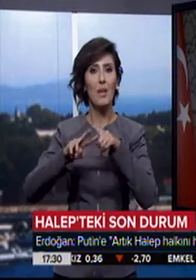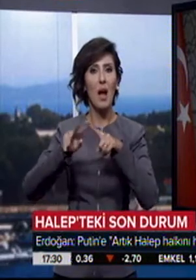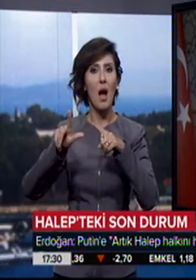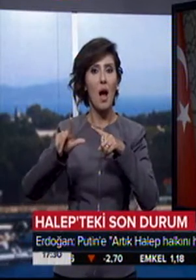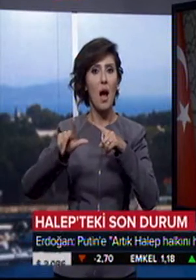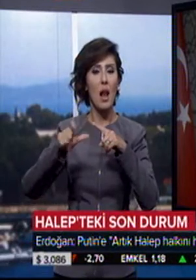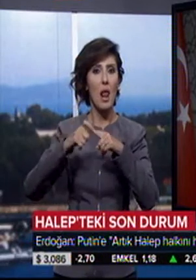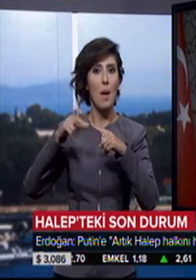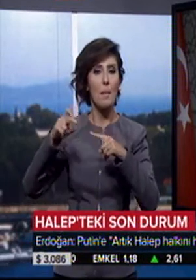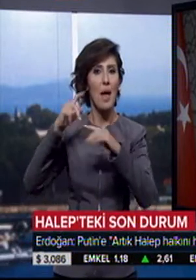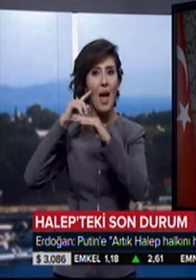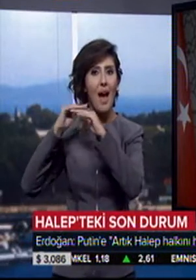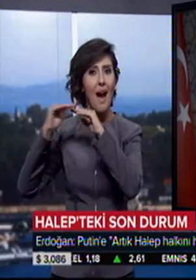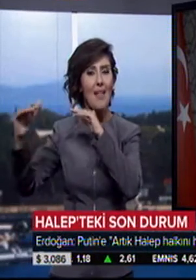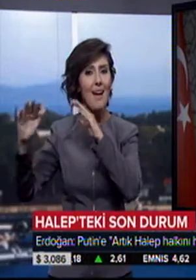artık huzura kavuşturalım.